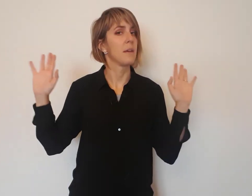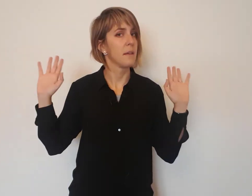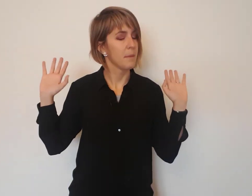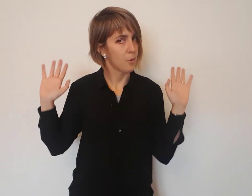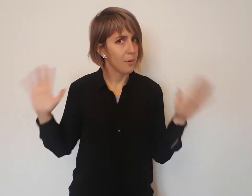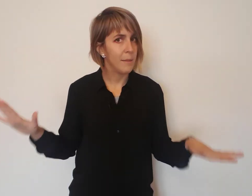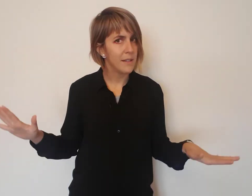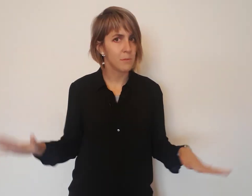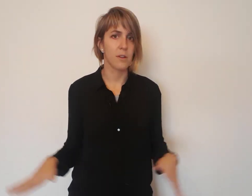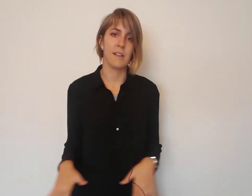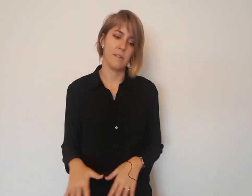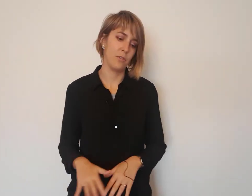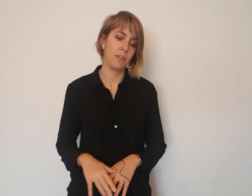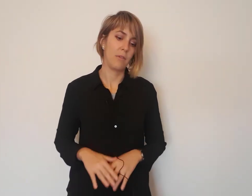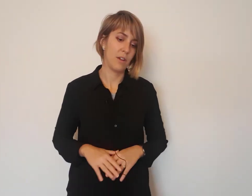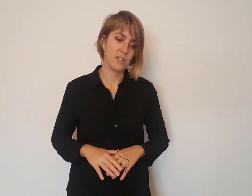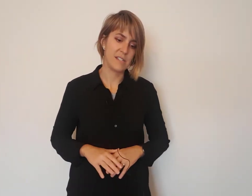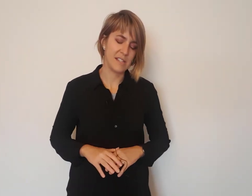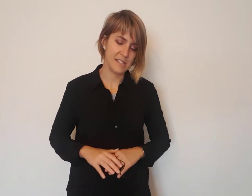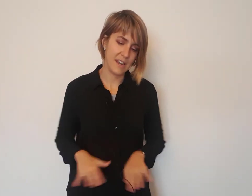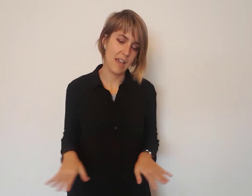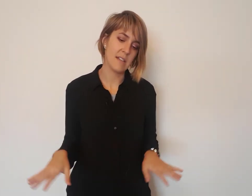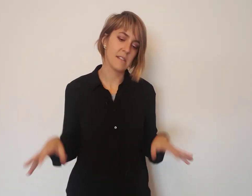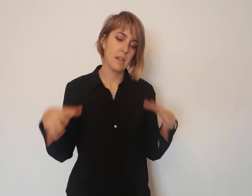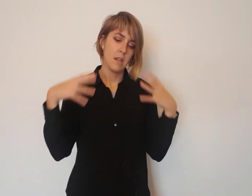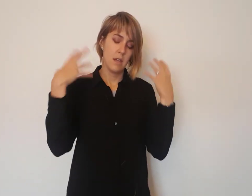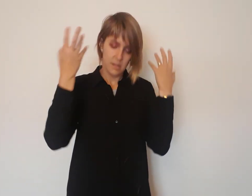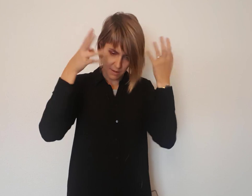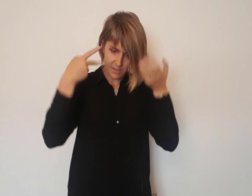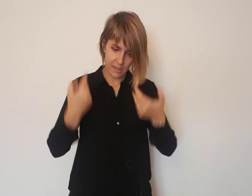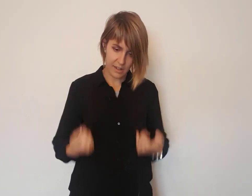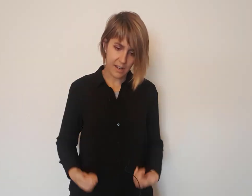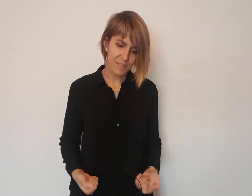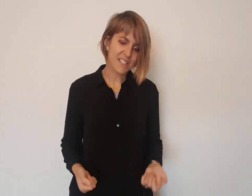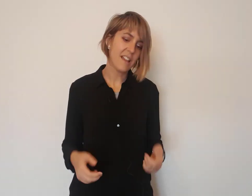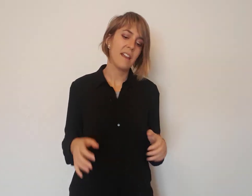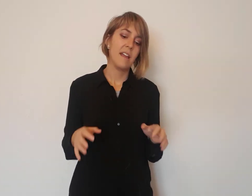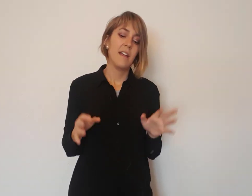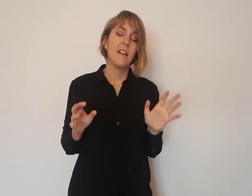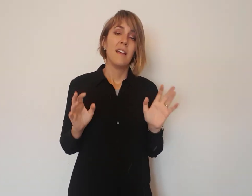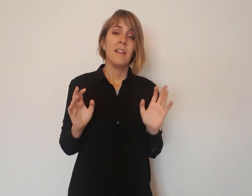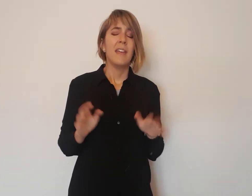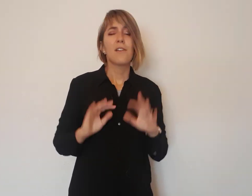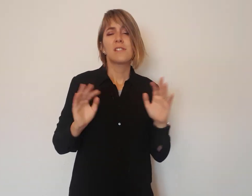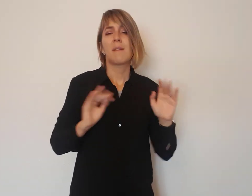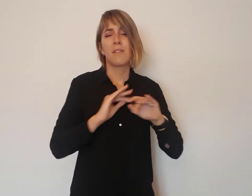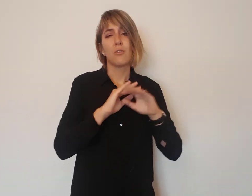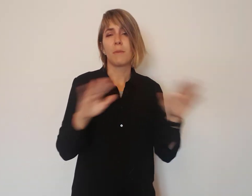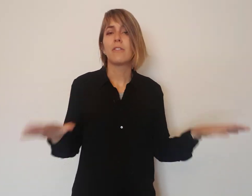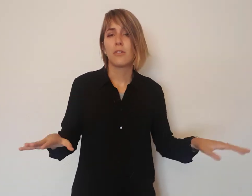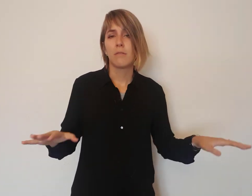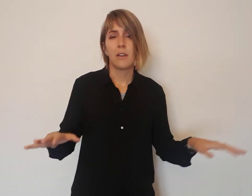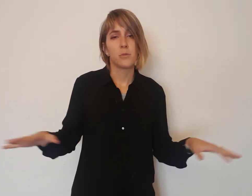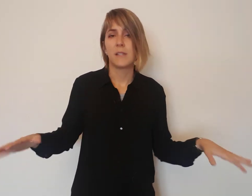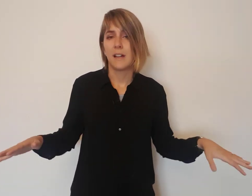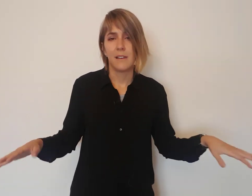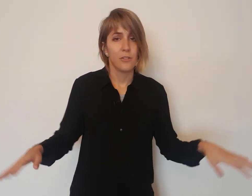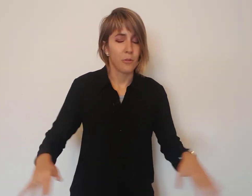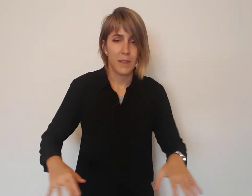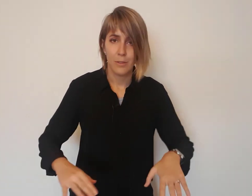de problemas, porque cuando te da una cosa de estas serias sabes que le tienen que revisar. Y yo estaba durmiendo en el hospital, dormí